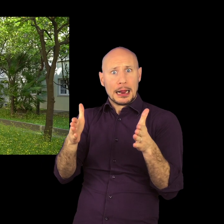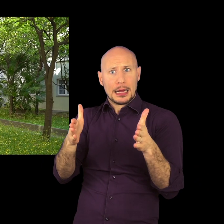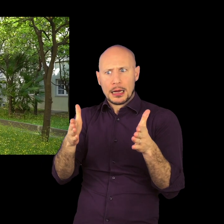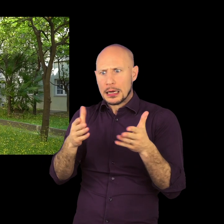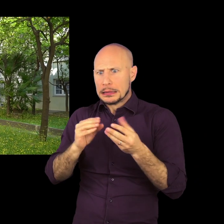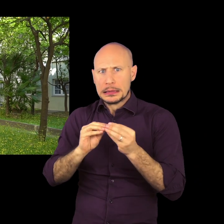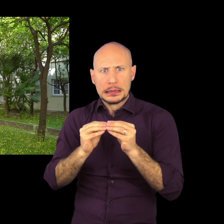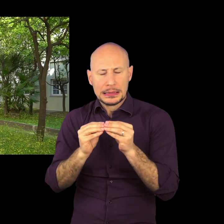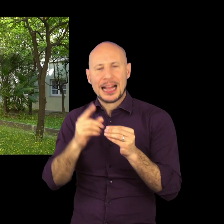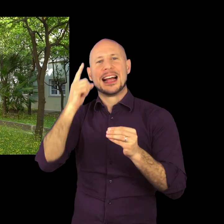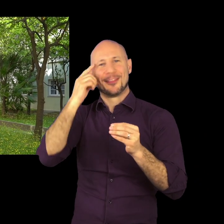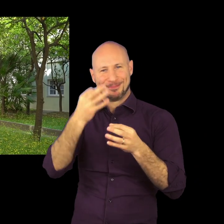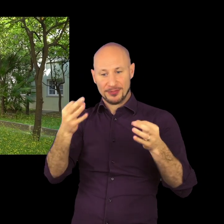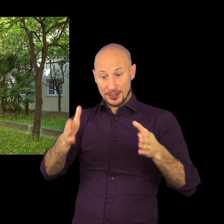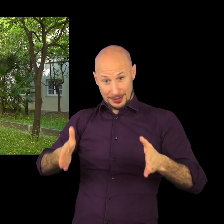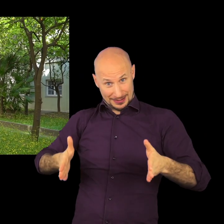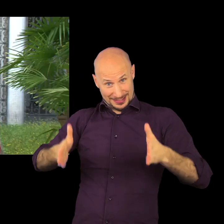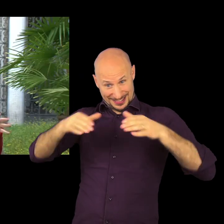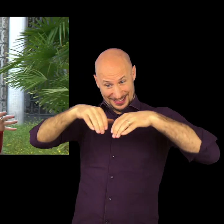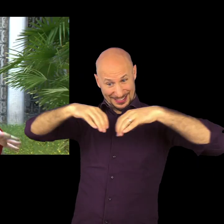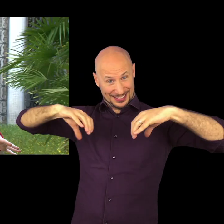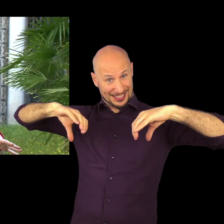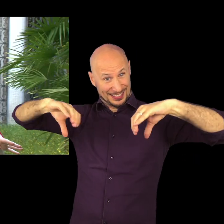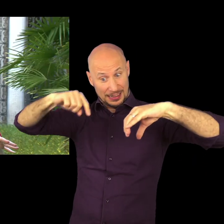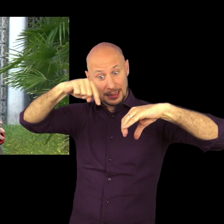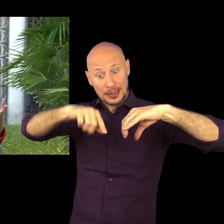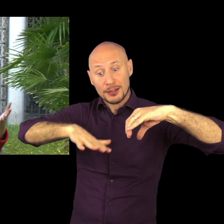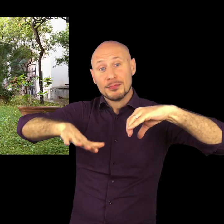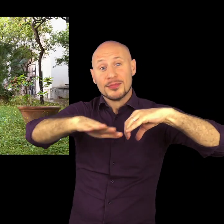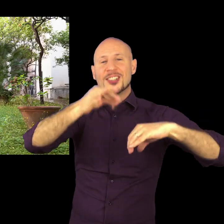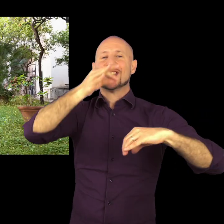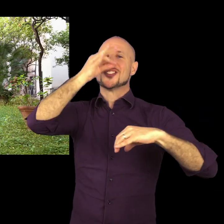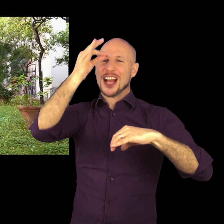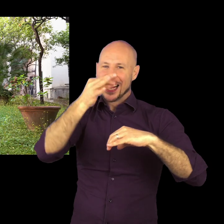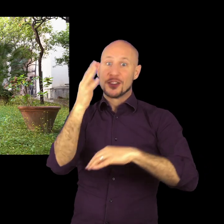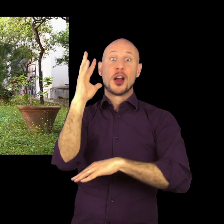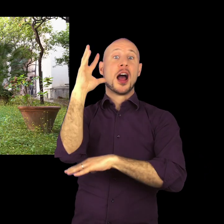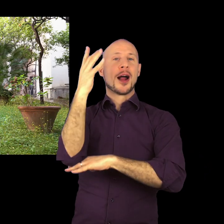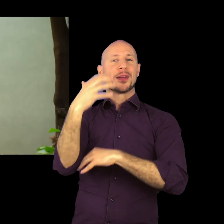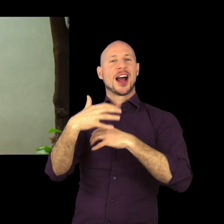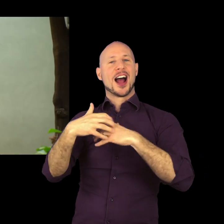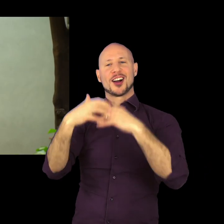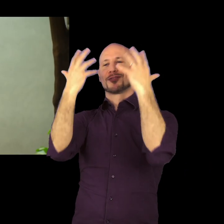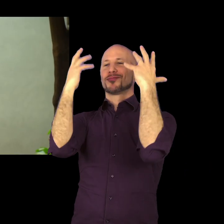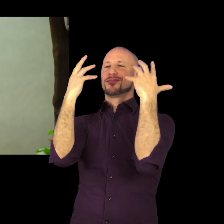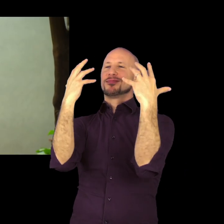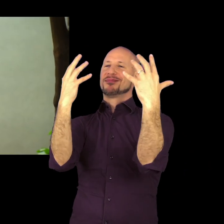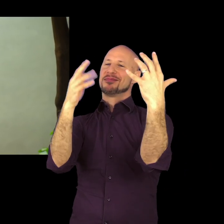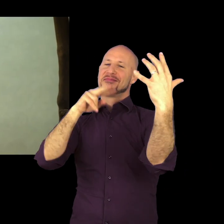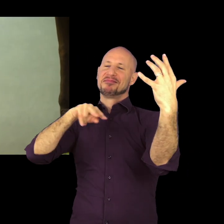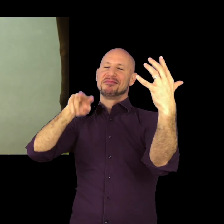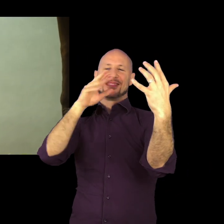'interno di un tessuto urbano molto denso. Allora si opta per una soluzione un po' diversa, un vero proprio giardino